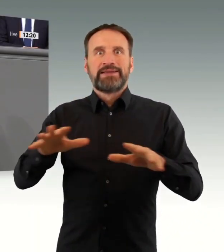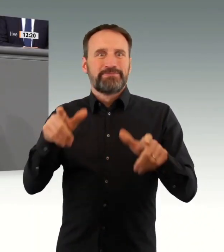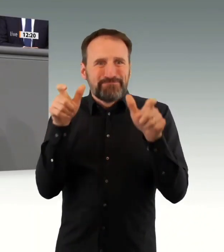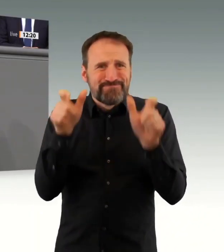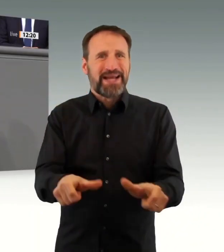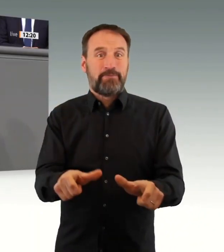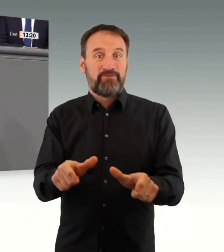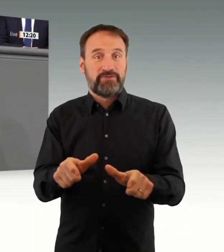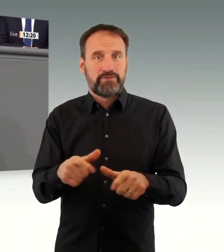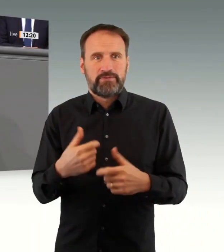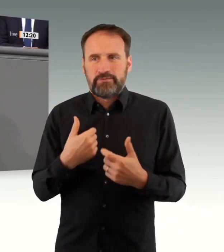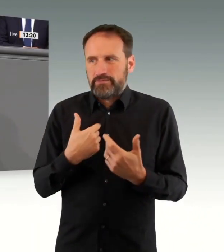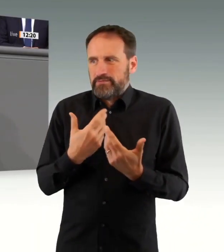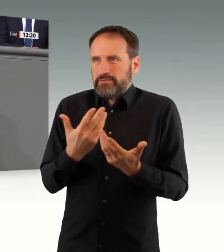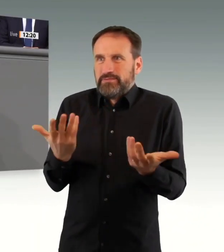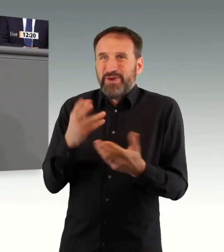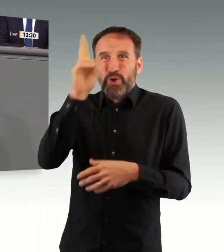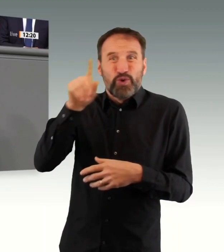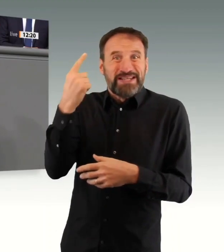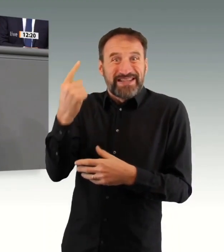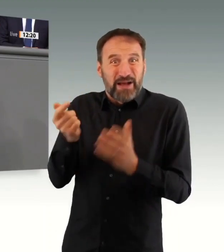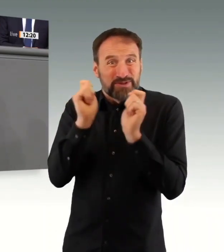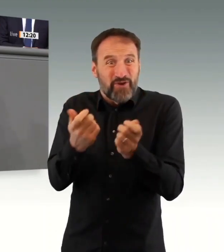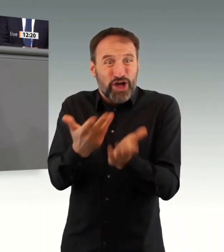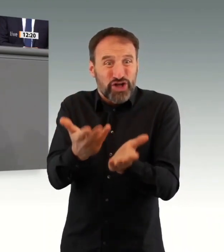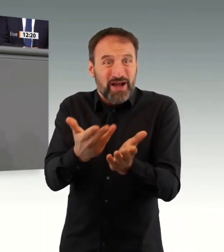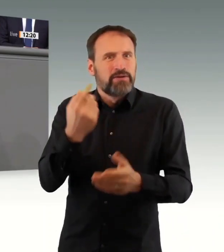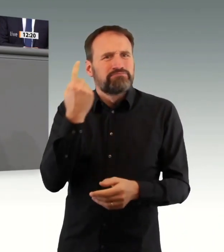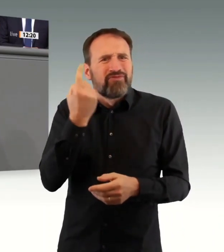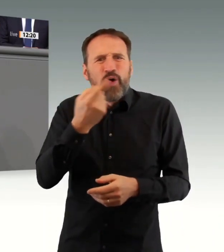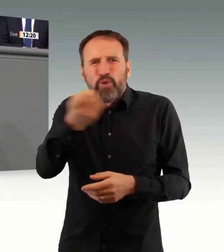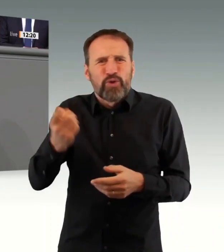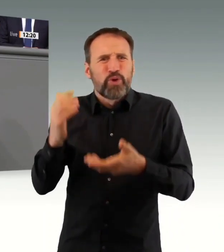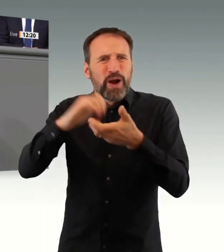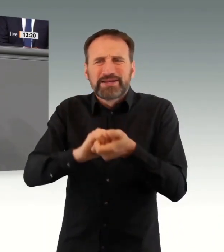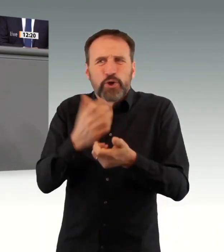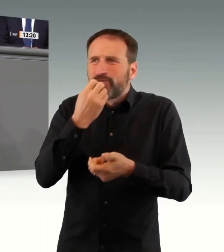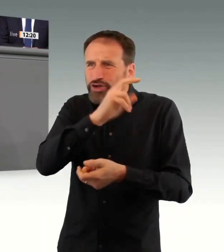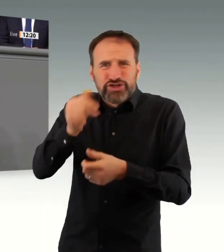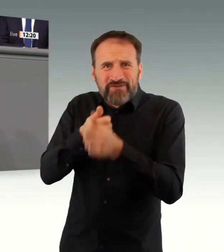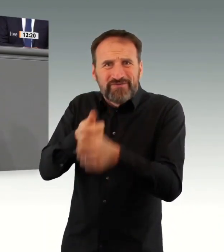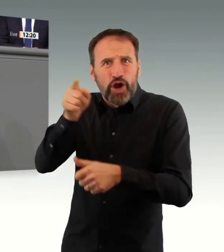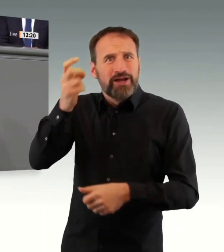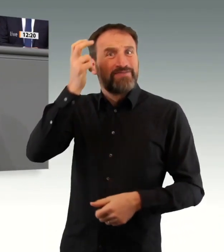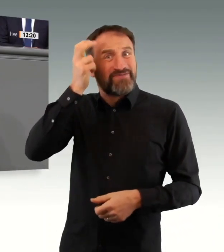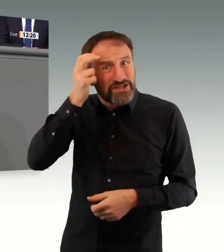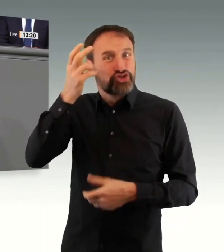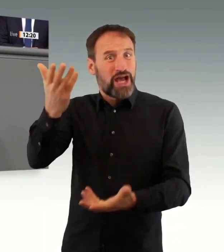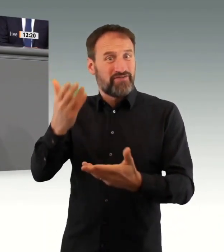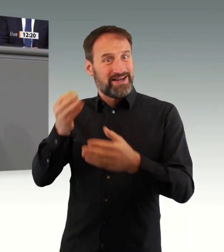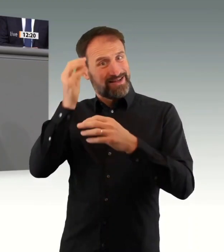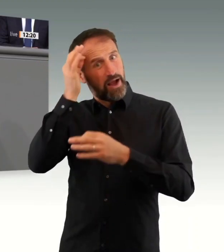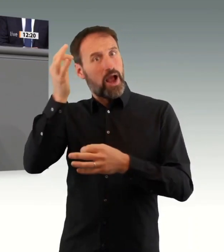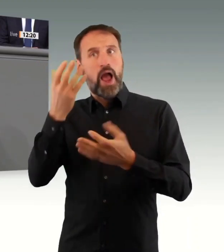Dezember, dann eine neue, die Sie geschaffen haben mit weit abgespeckten Maßnahmen und dann eine landesspezifische, die per